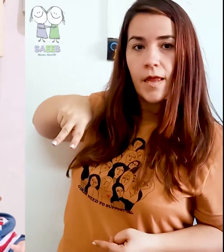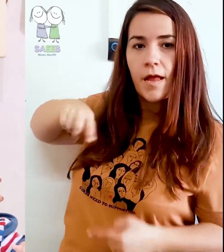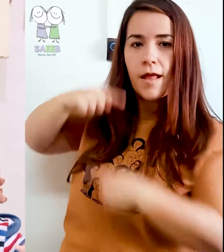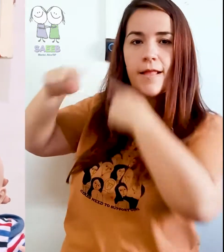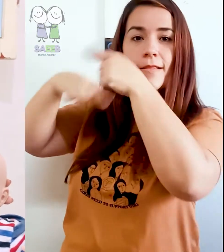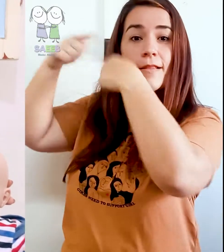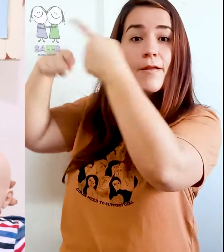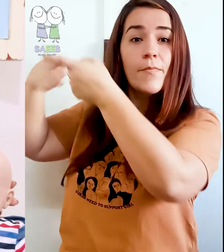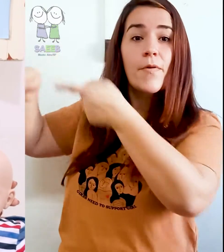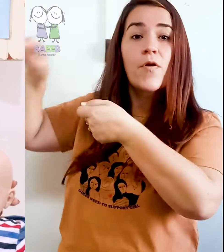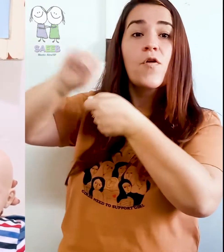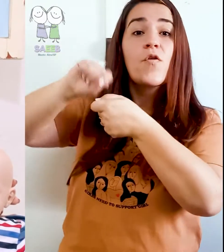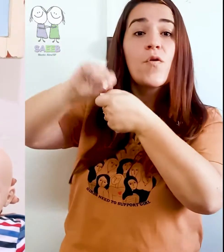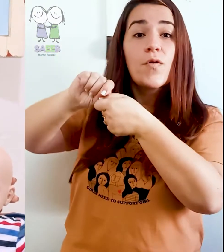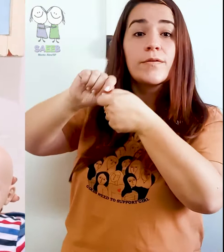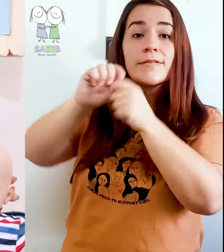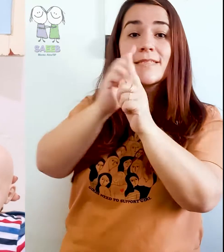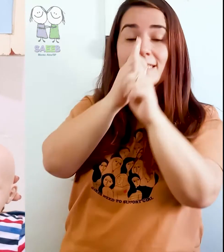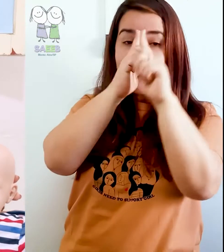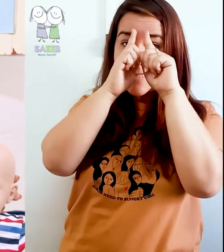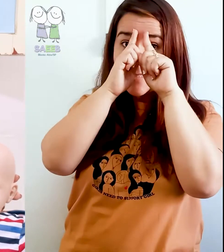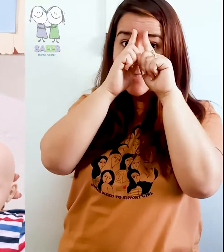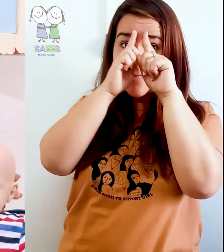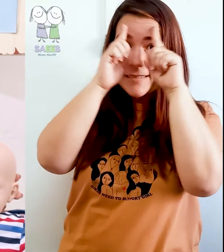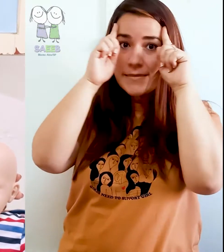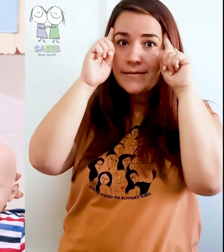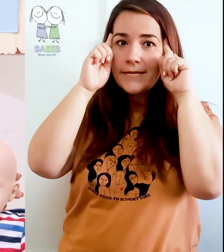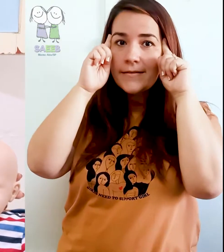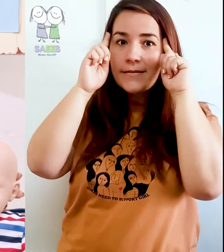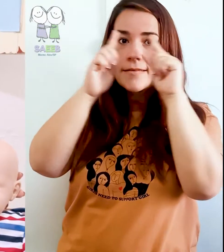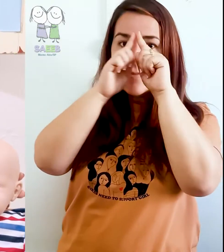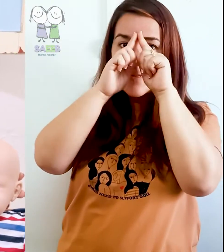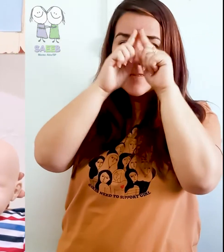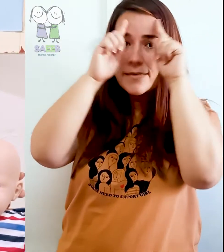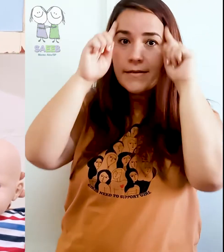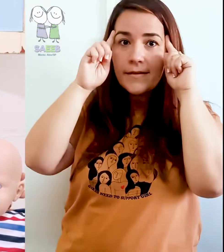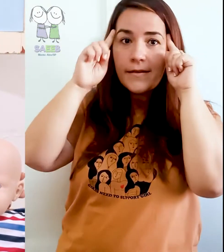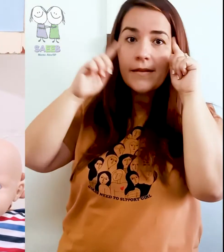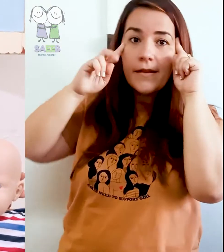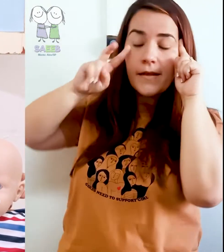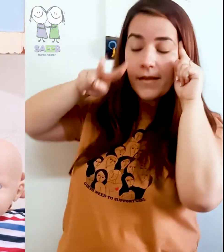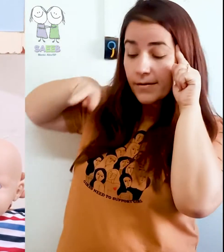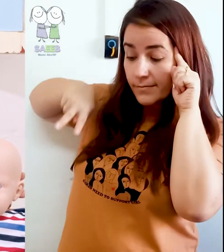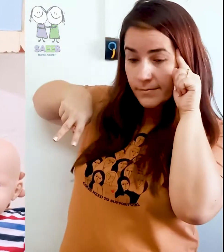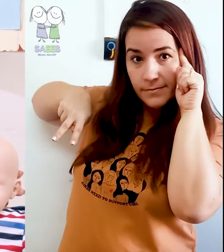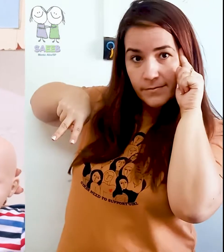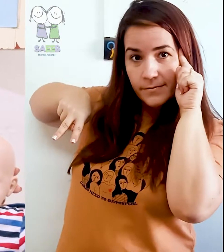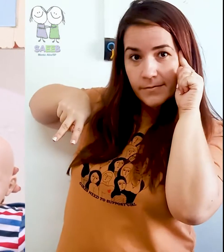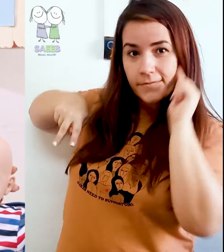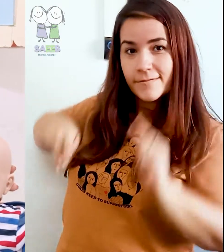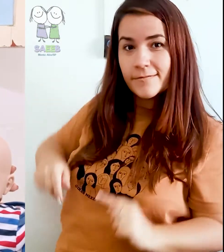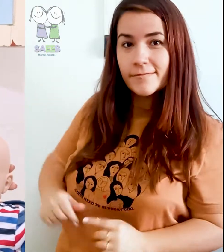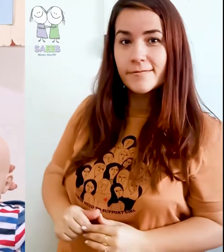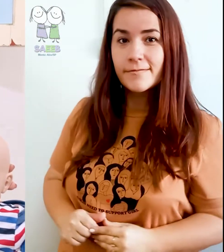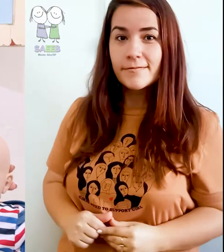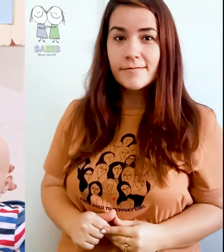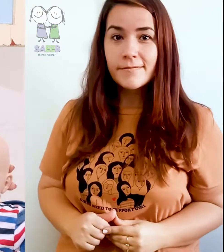E depois a gente faz para os lados, de dentro pra fora.